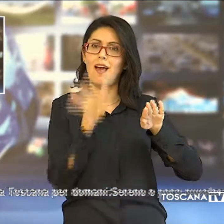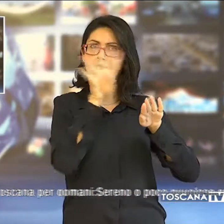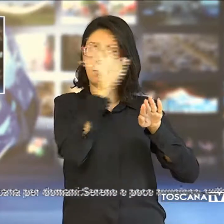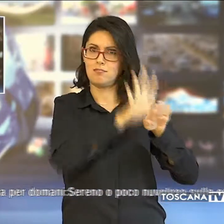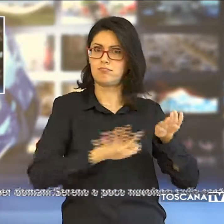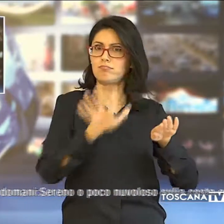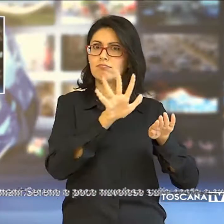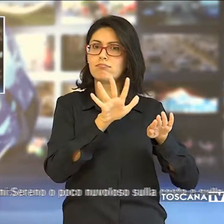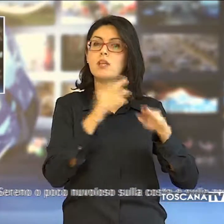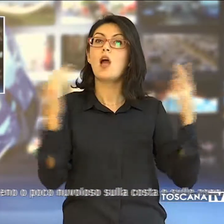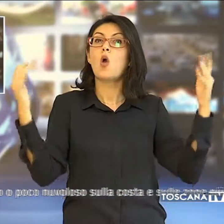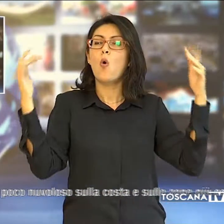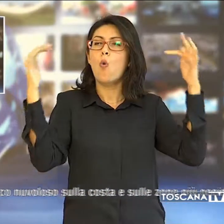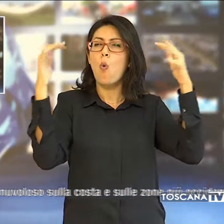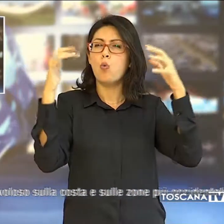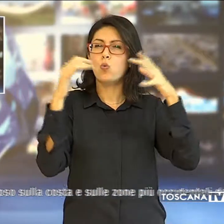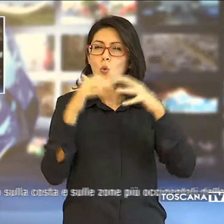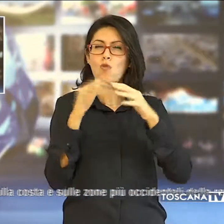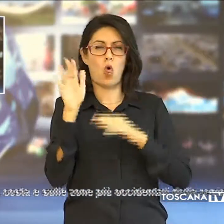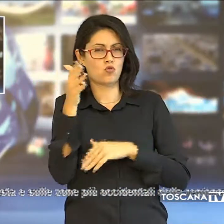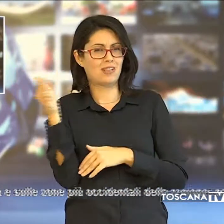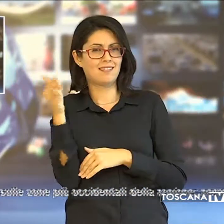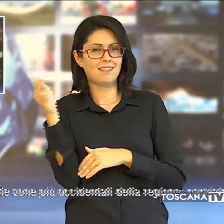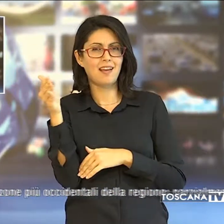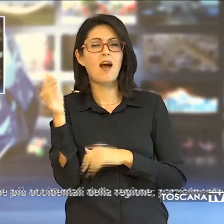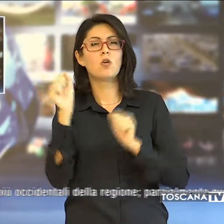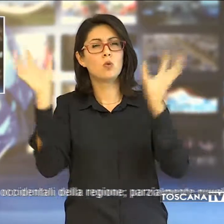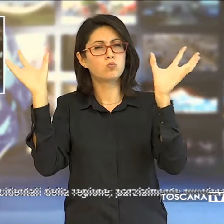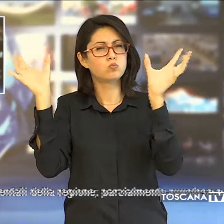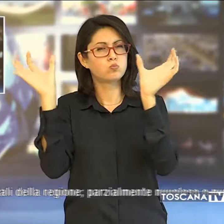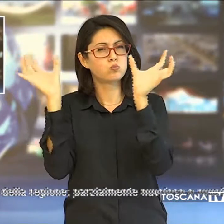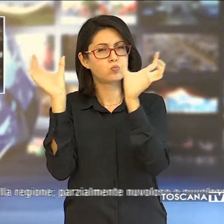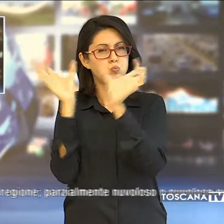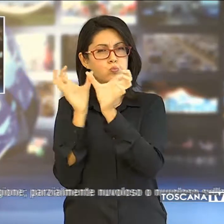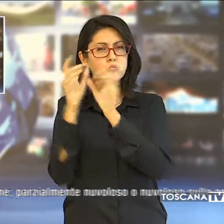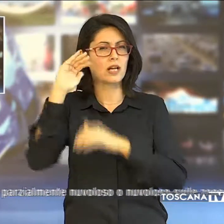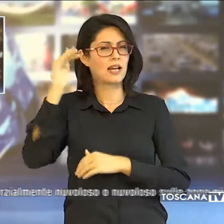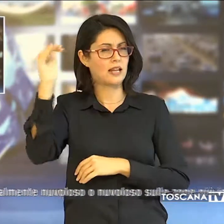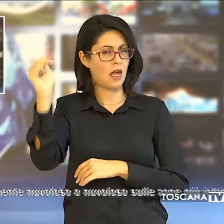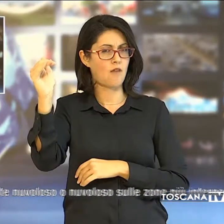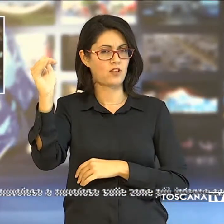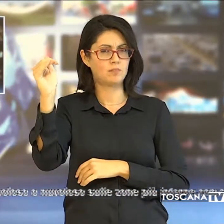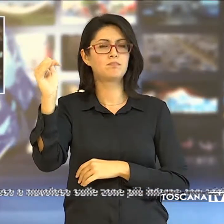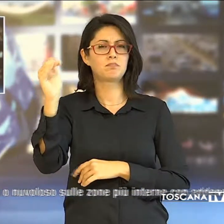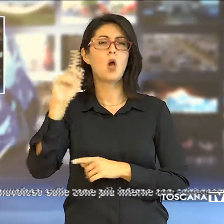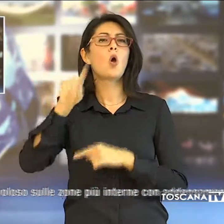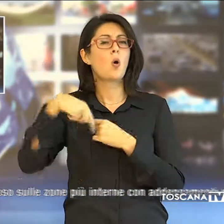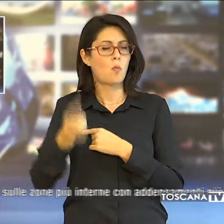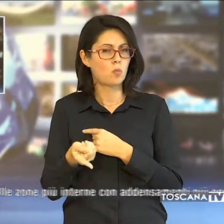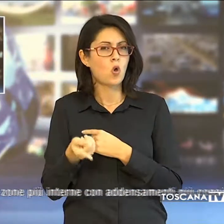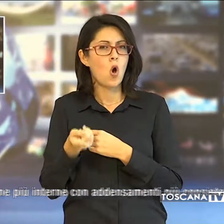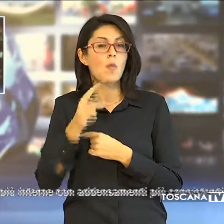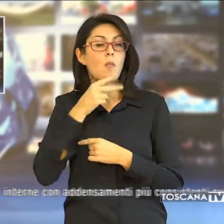regione, nuvoloso sulle zone più interne con addensamenti soprattutto sui dilievi, poi migliora però